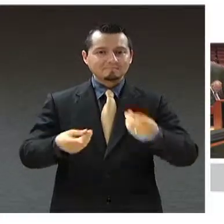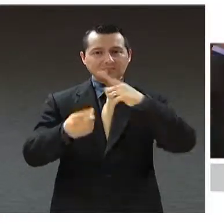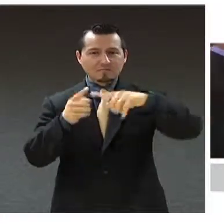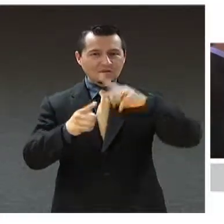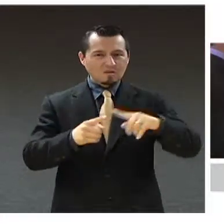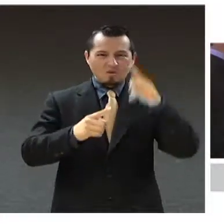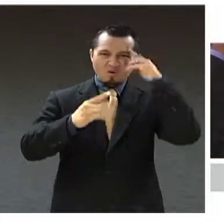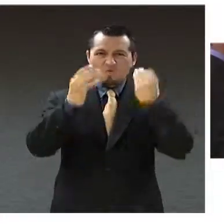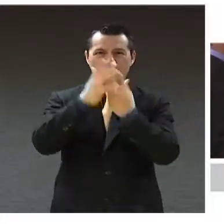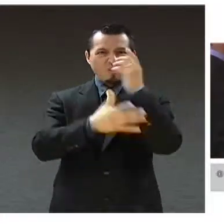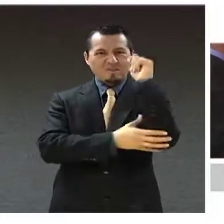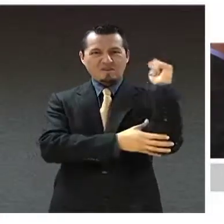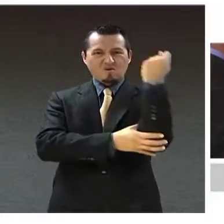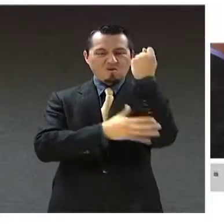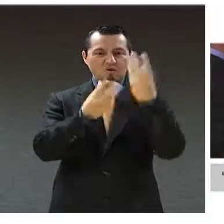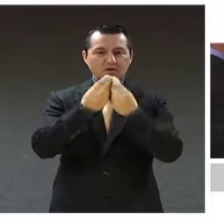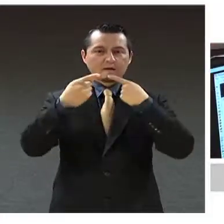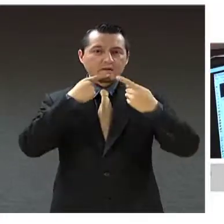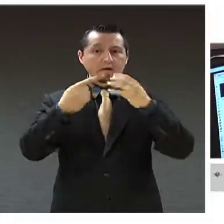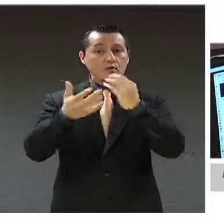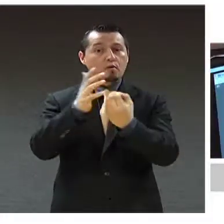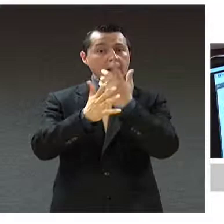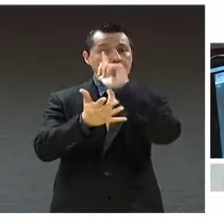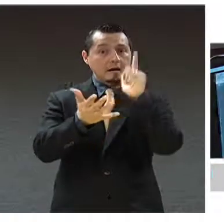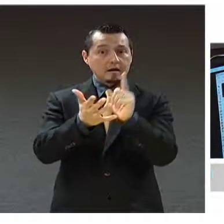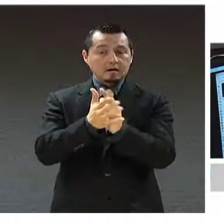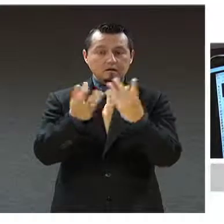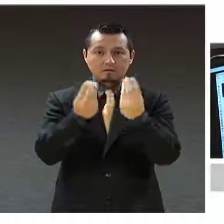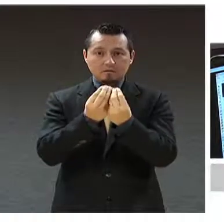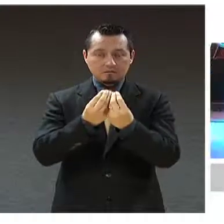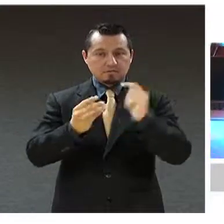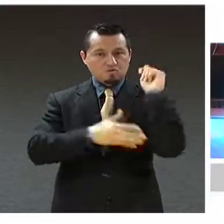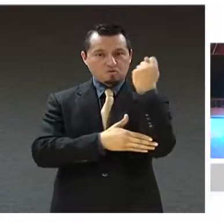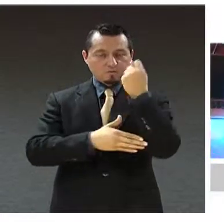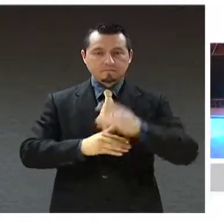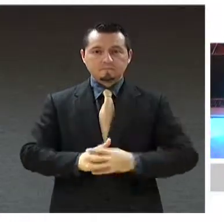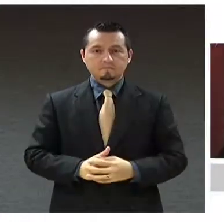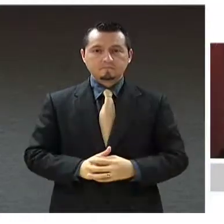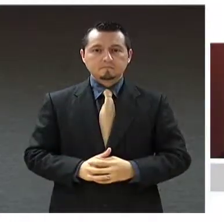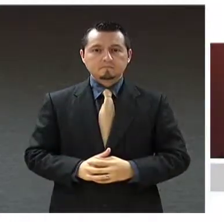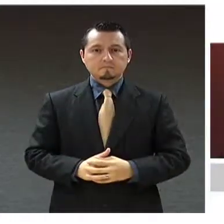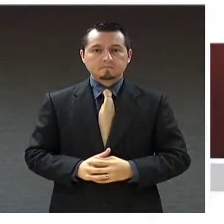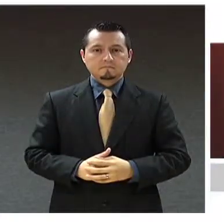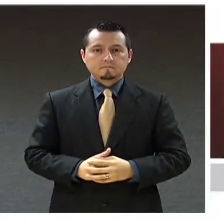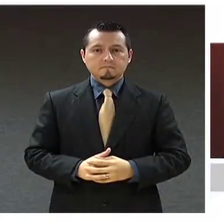tecnológico e innovación, moderniza las reglas para impulsar actividades y proyectos tecnológicos.